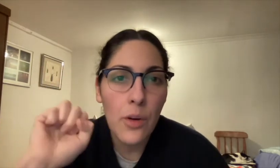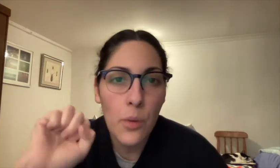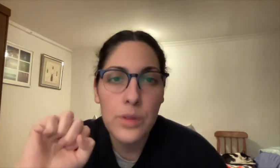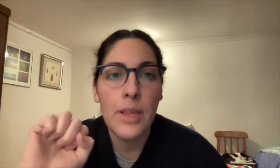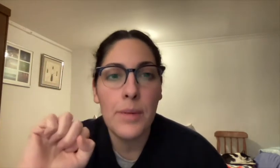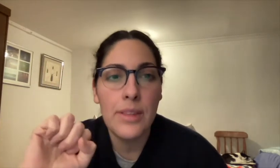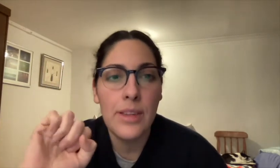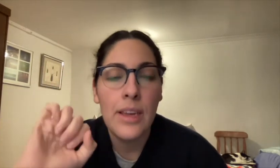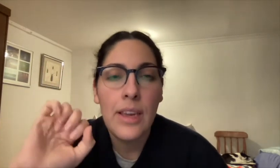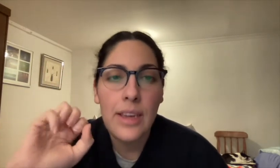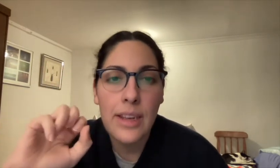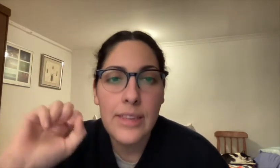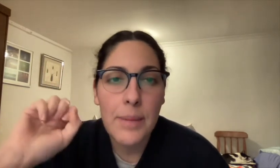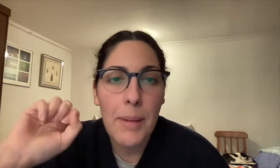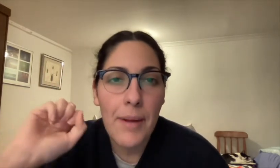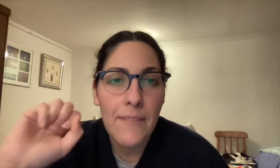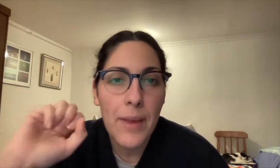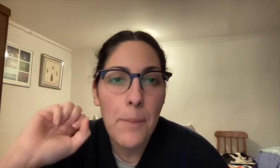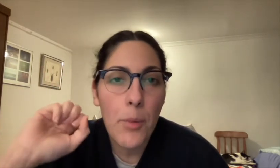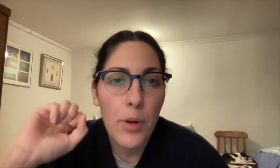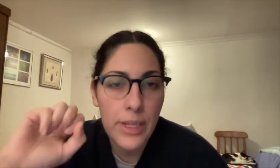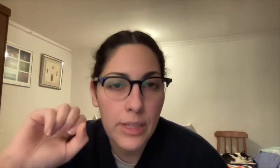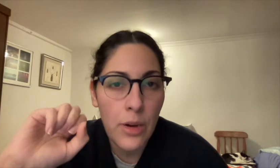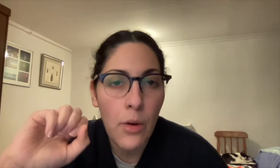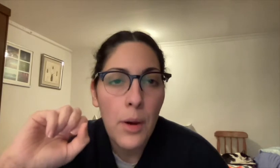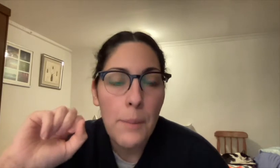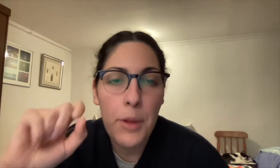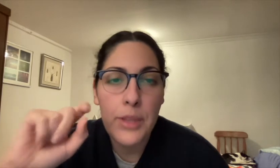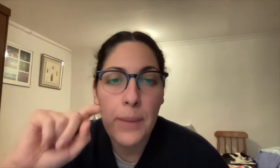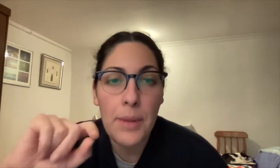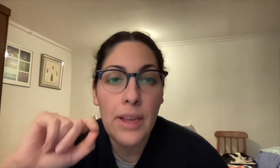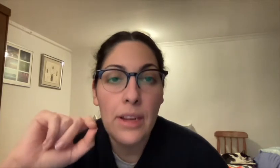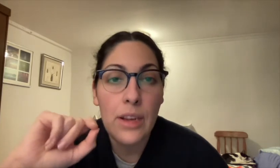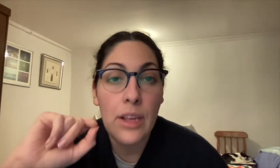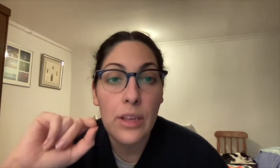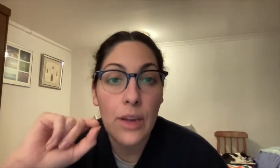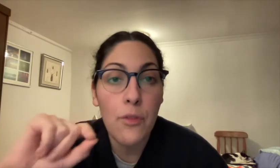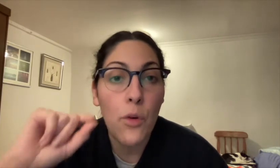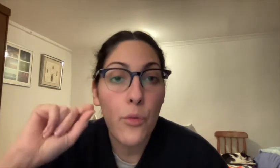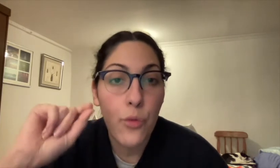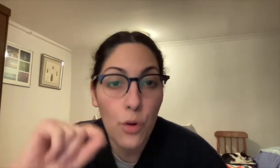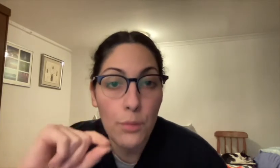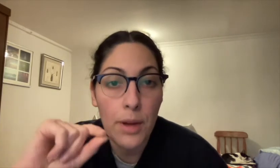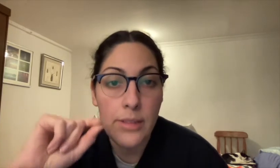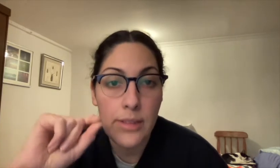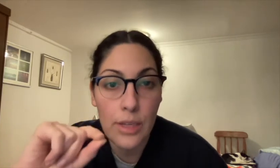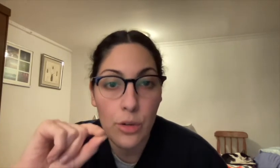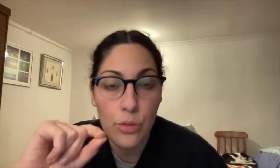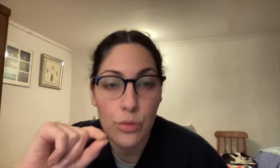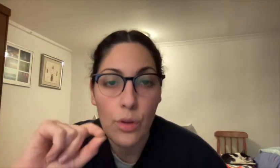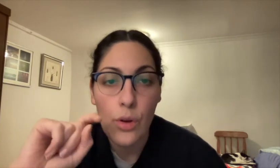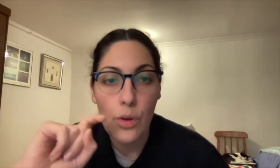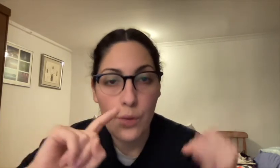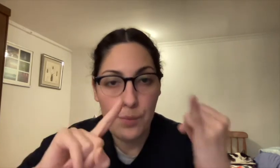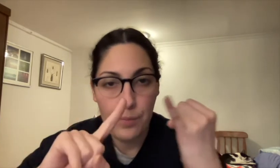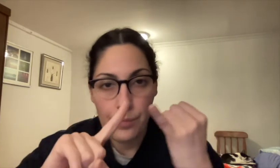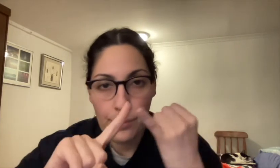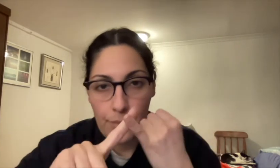enfoquen justamente en el tema más bien político, pero también en qué conforma, chicos,